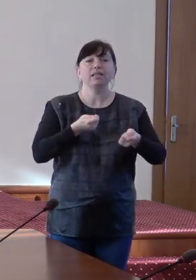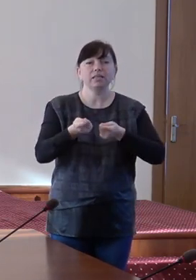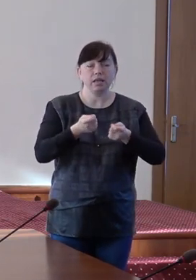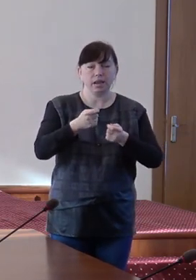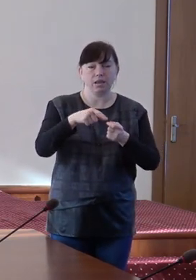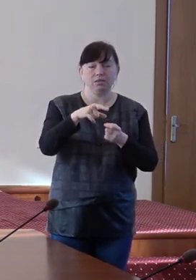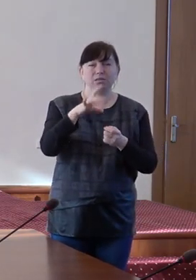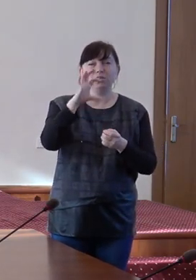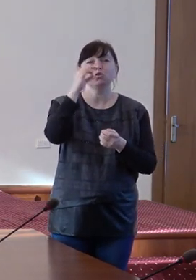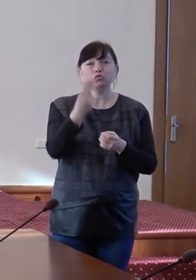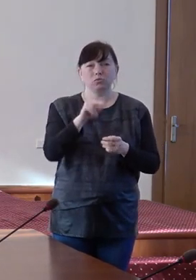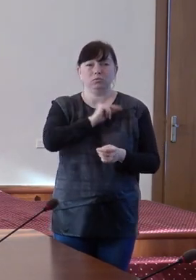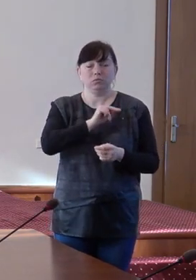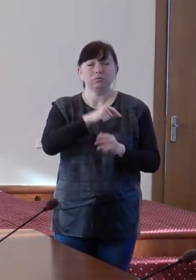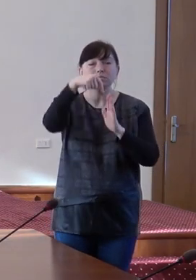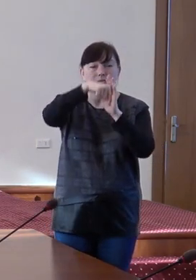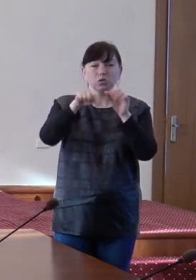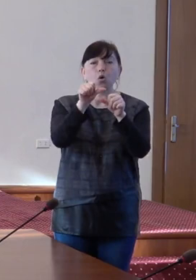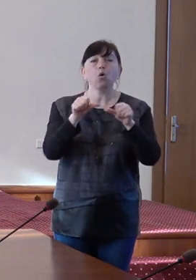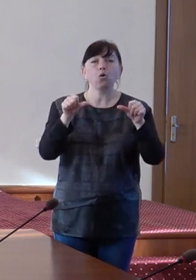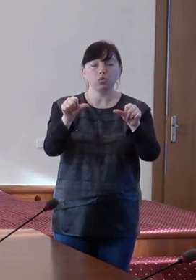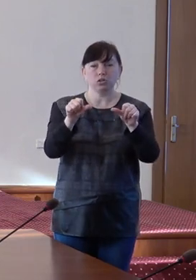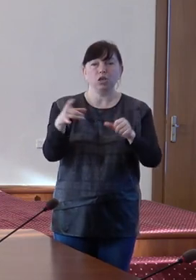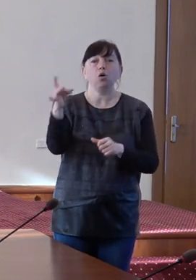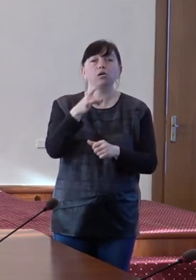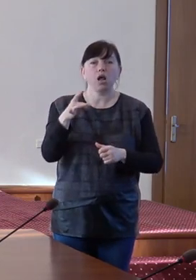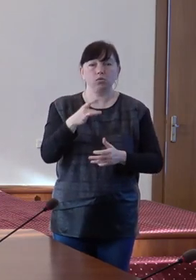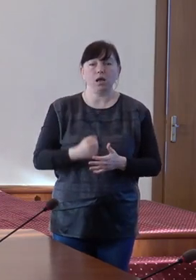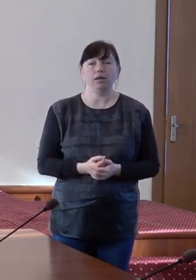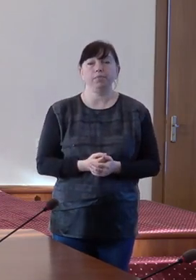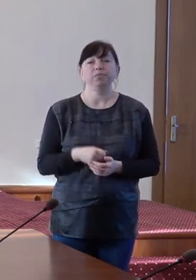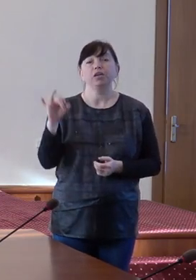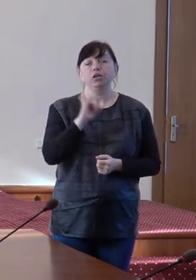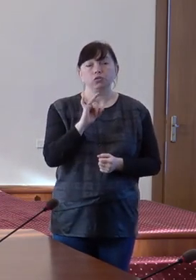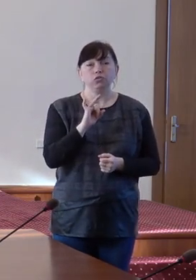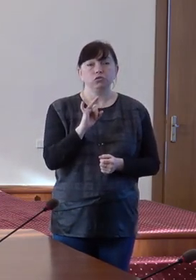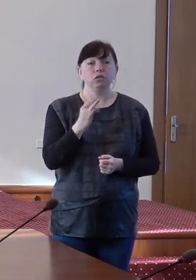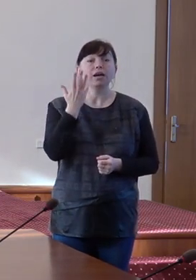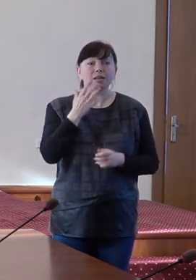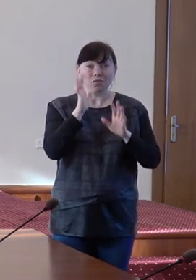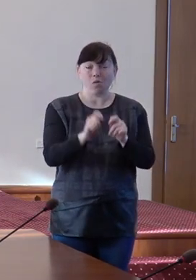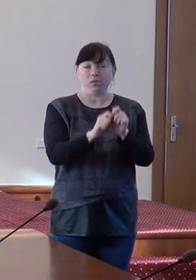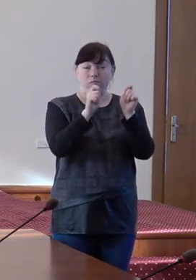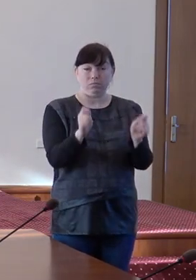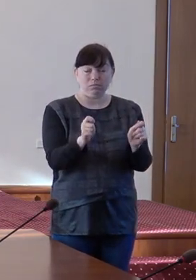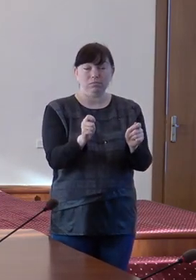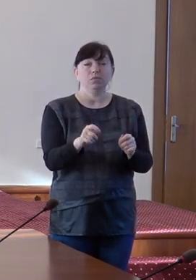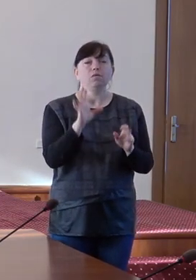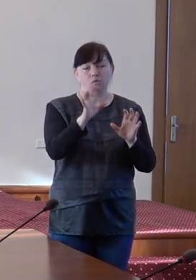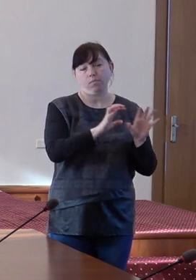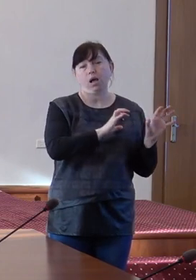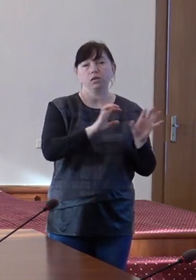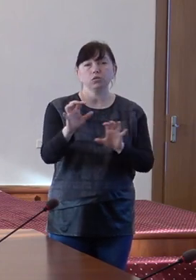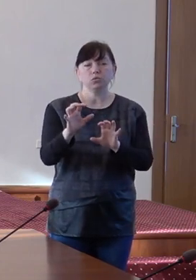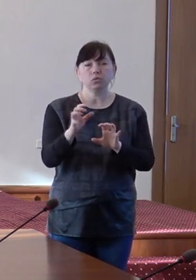de asistențe sociale din cadrul Consiliilor Raionale. Și odată cu crearea acestora vom asigura